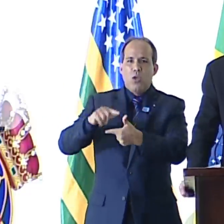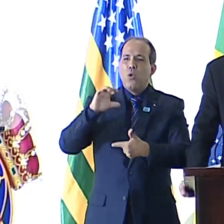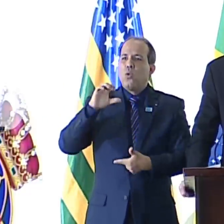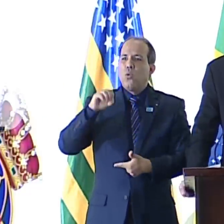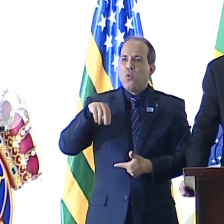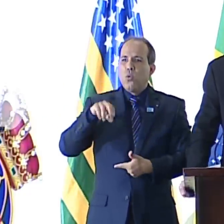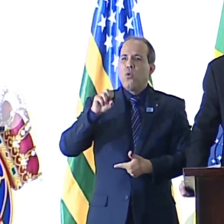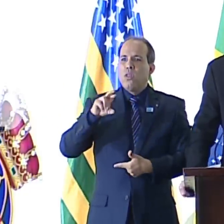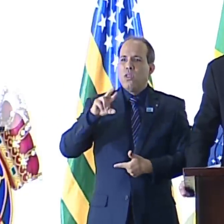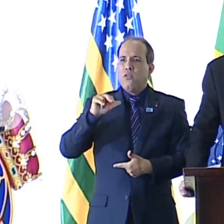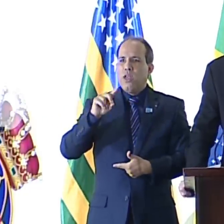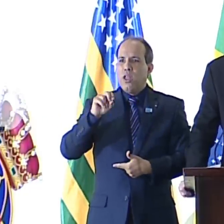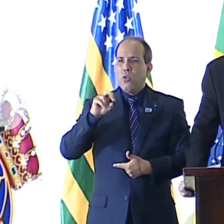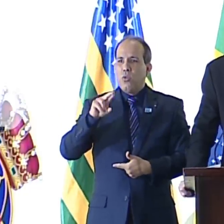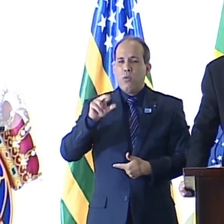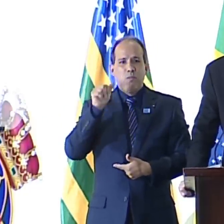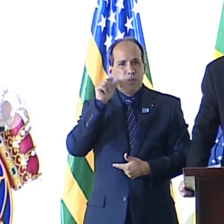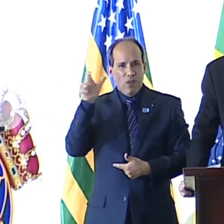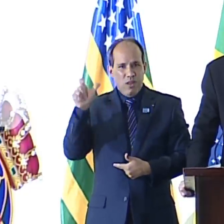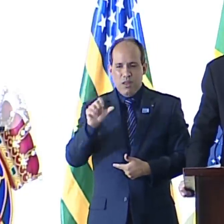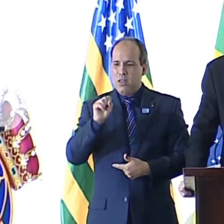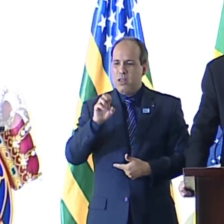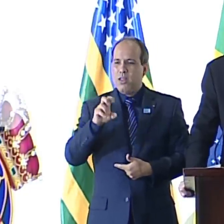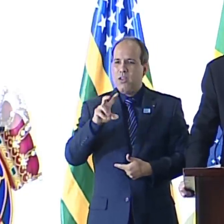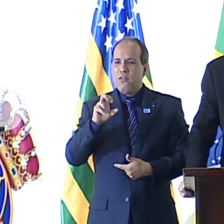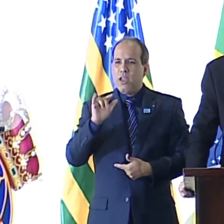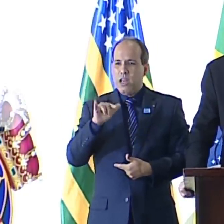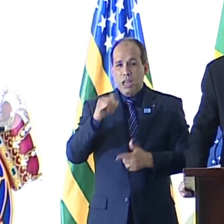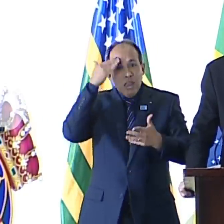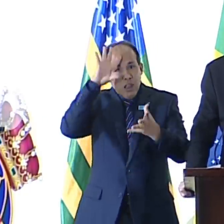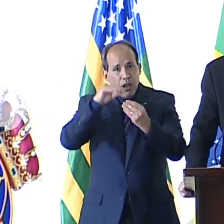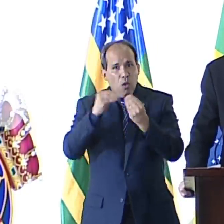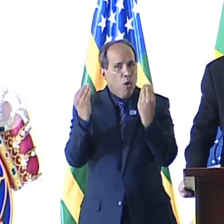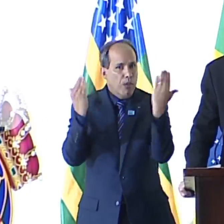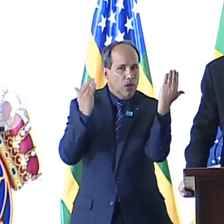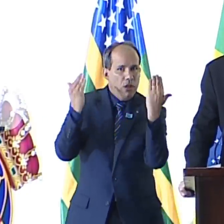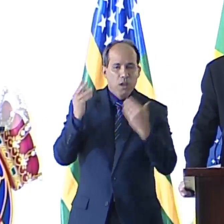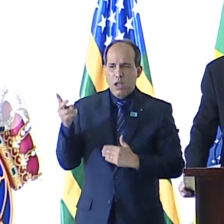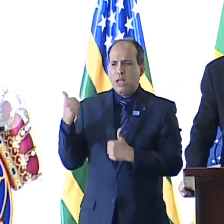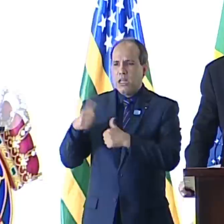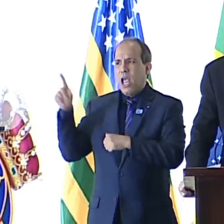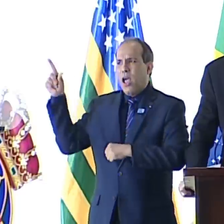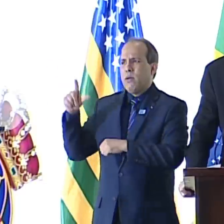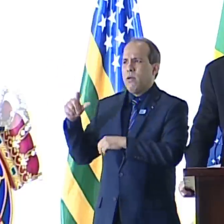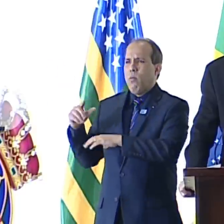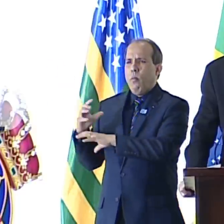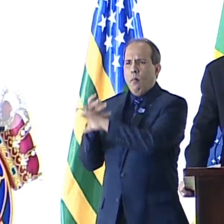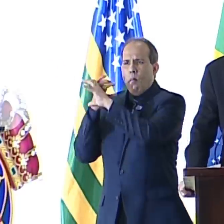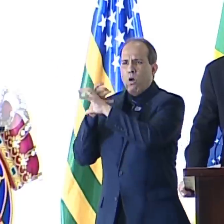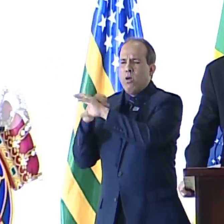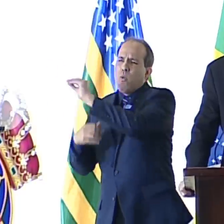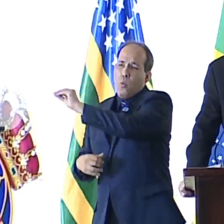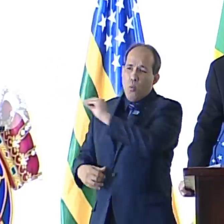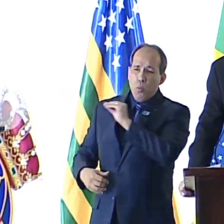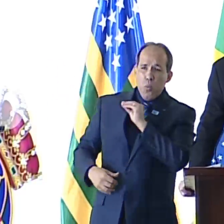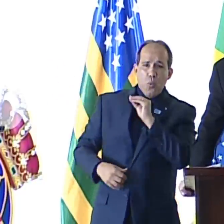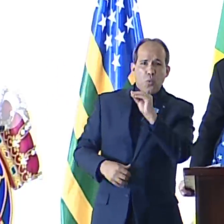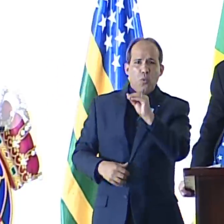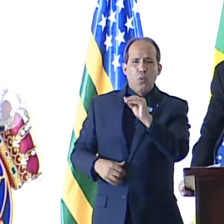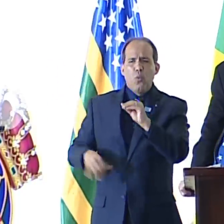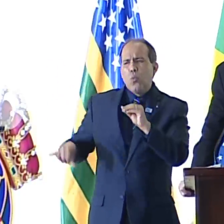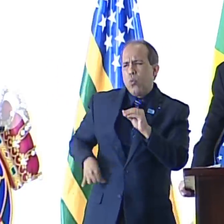Severina era uma moça paraibana que veio do Agreste para Brasília, nos anos 60, fugindo da pobreza, como o severino de João Cabral de Melo Neto,